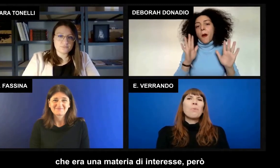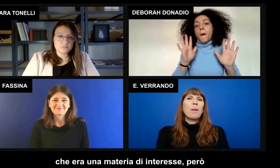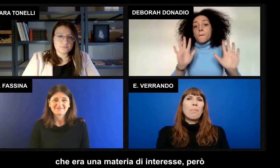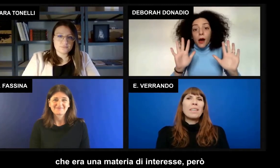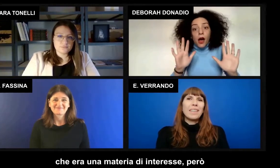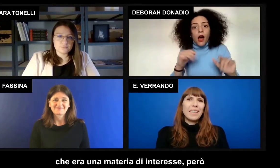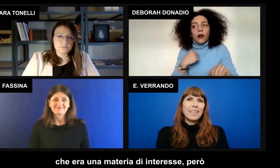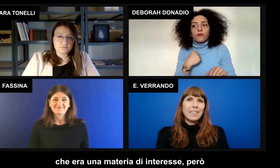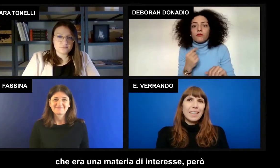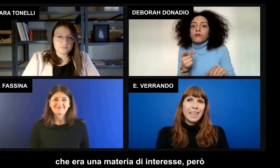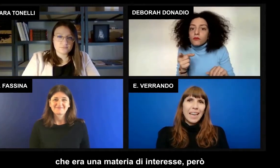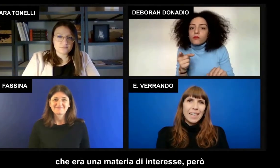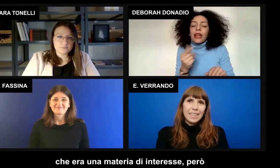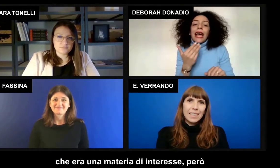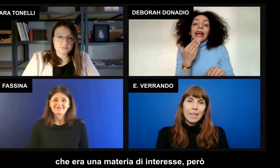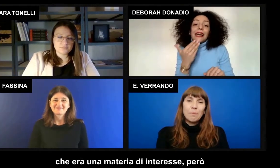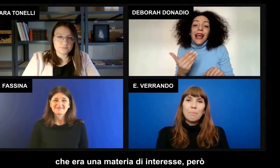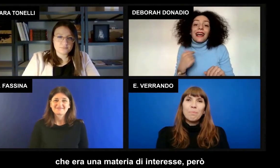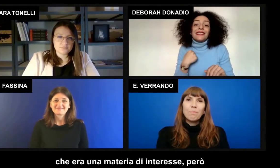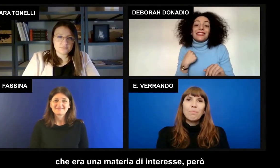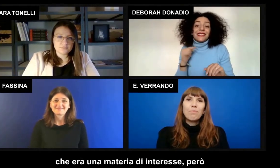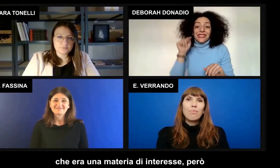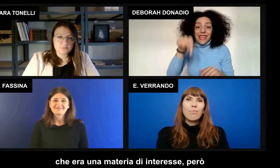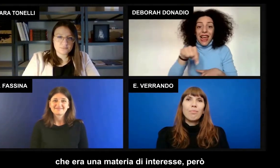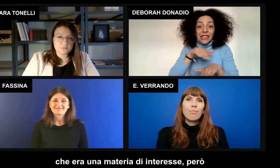una materia di interesse.